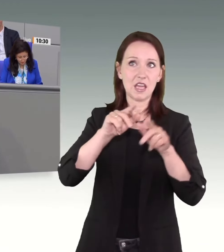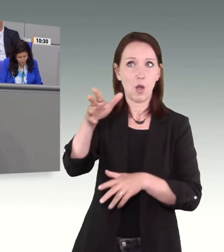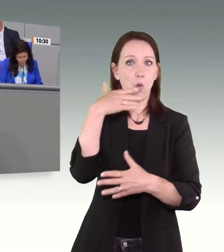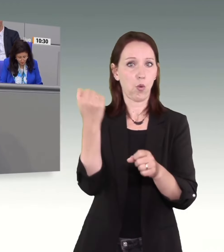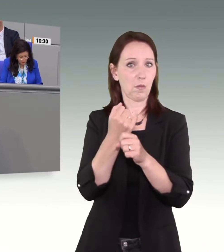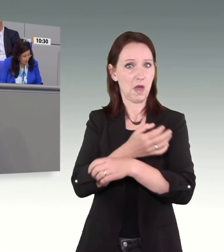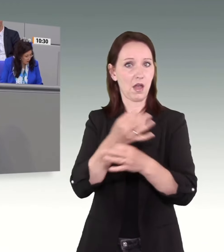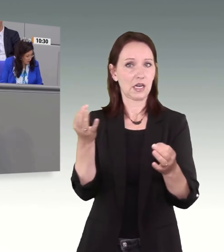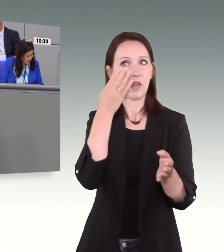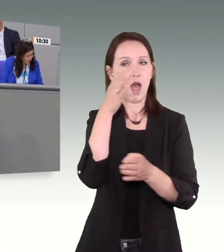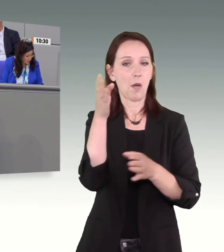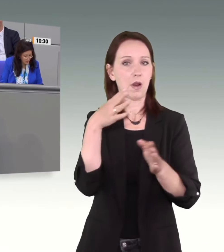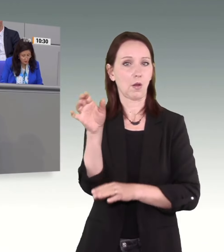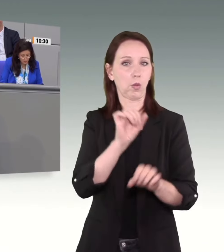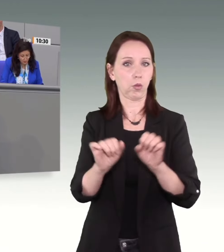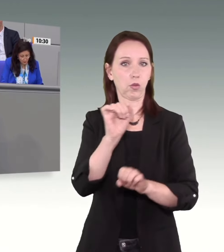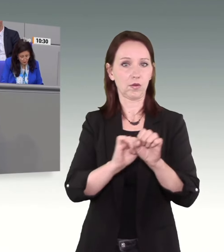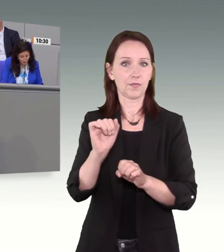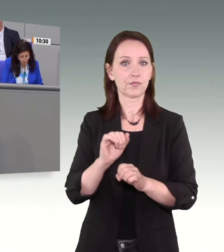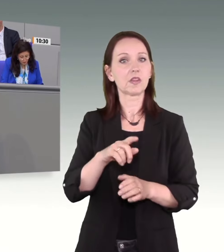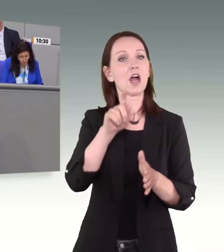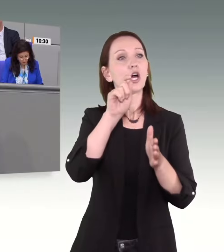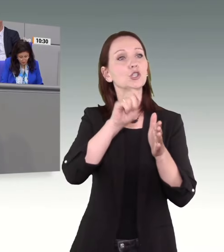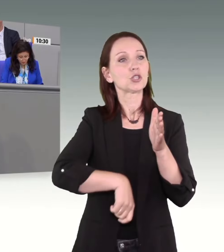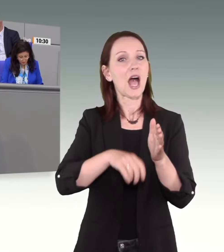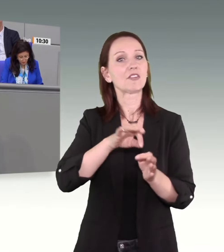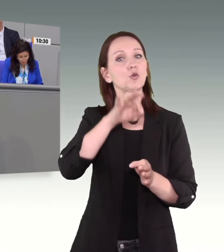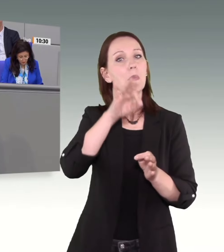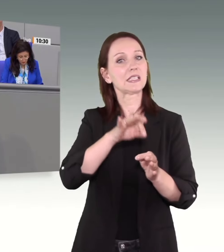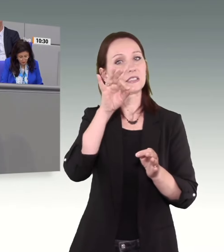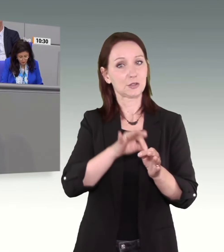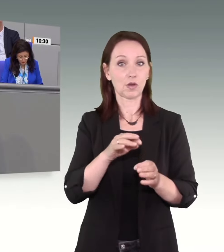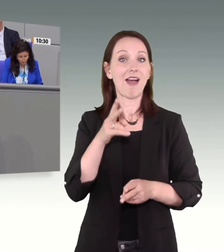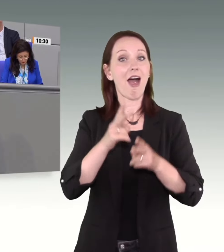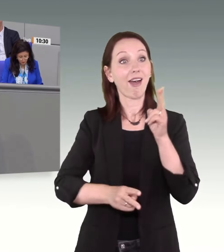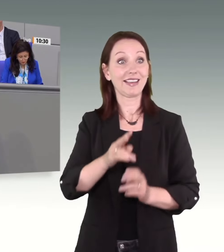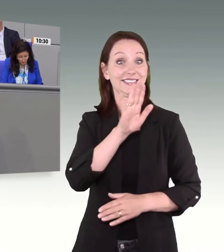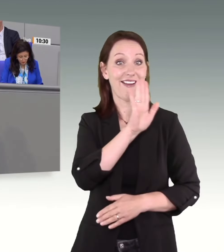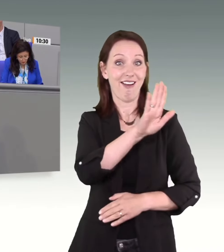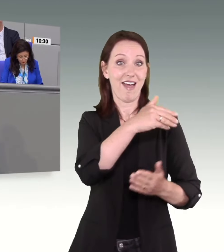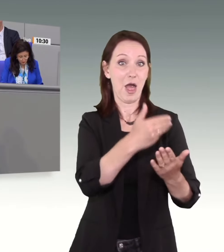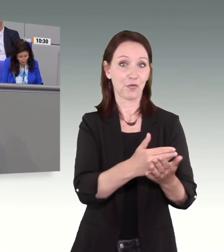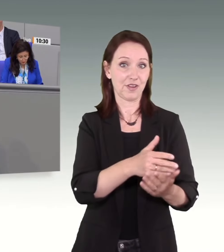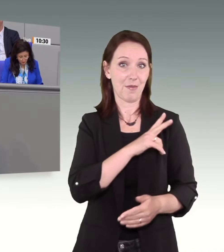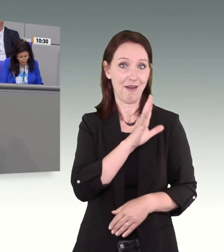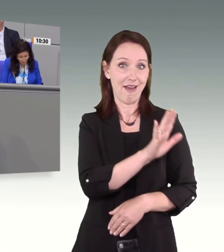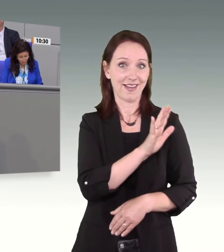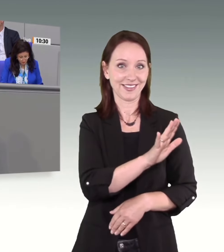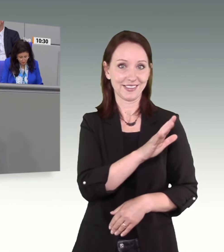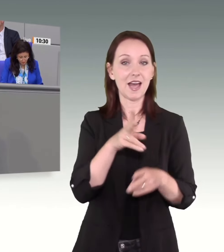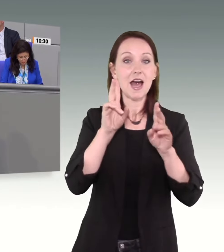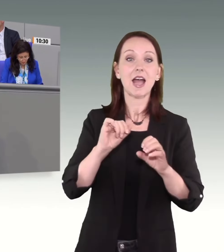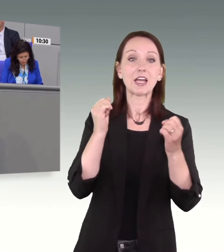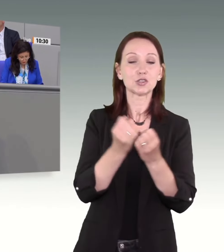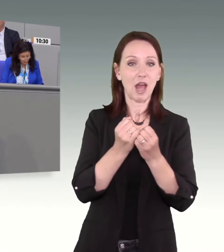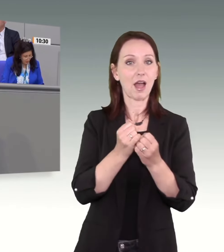Strafzumessung ist die ureigenste Aufgabe des Richters. Gewaltenteilung im Rechtsstaat funktioniert eben nicht mit Appellen der Politik an die